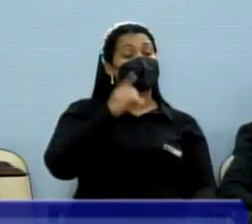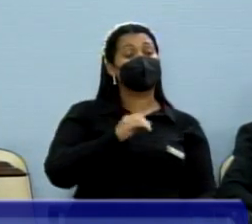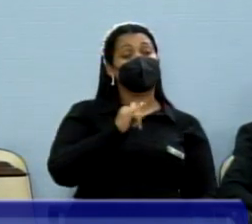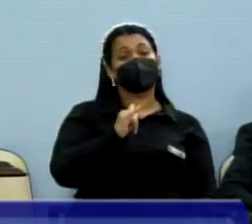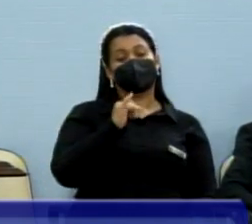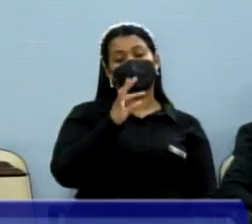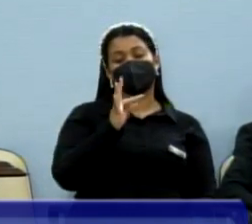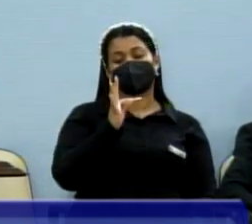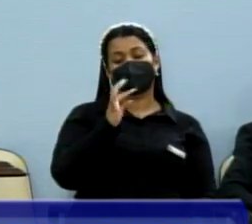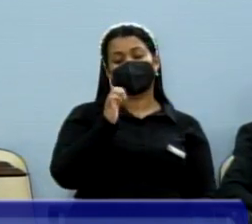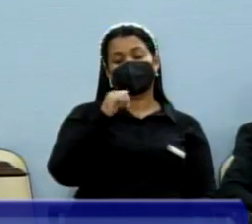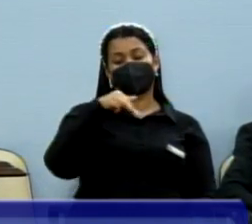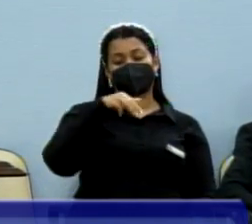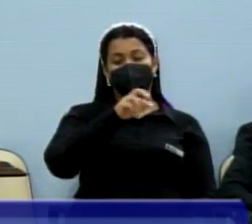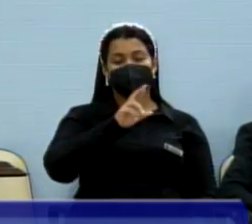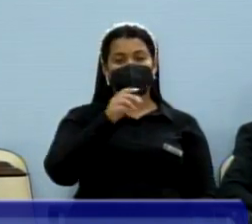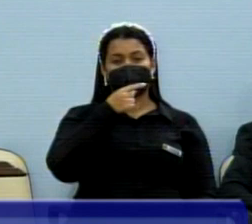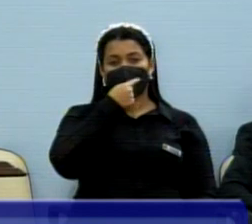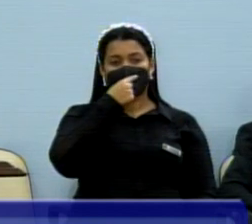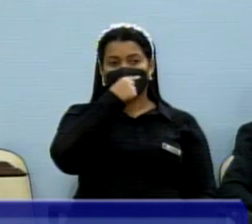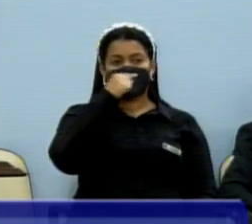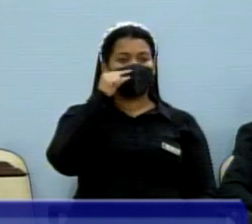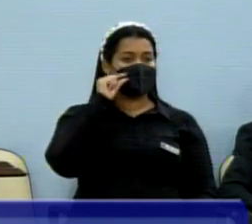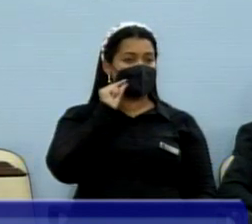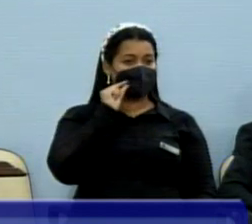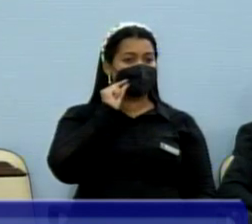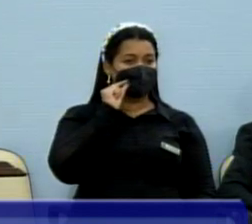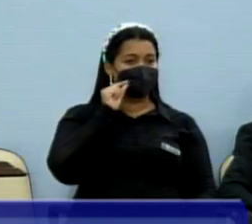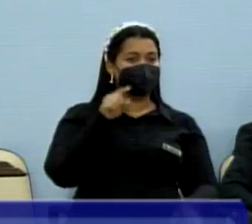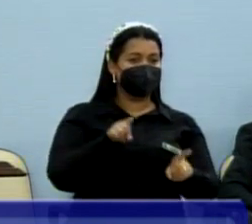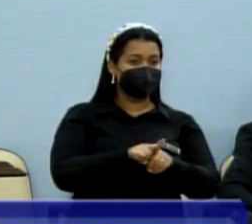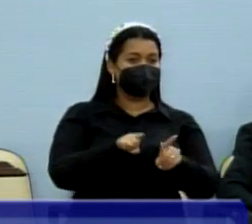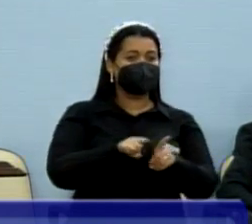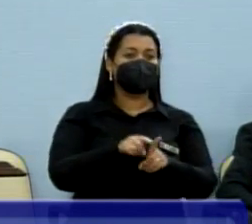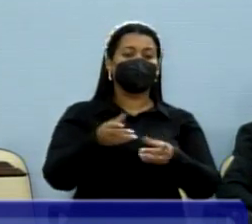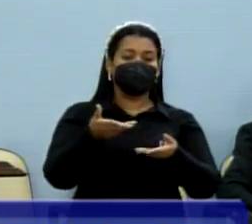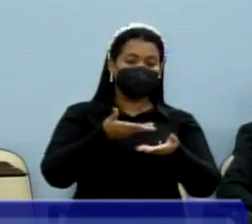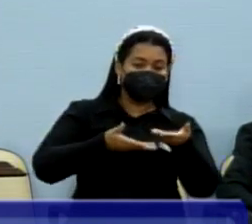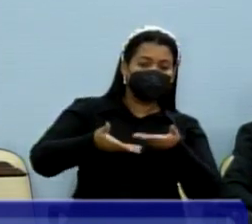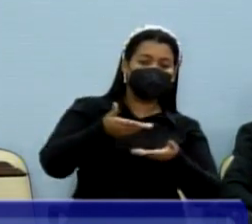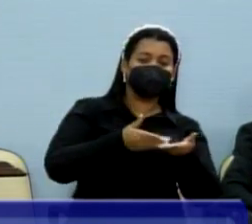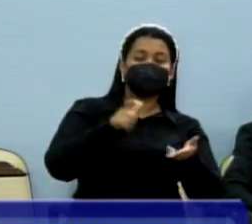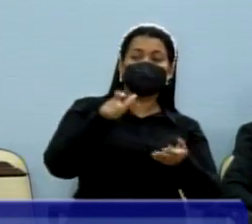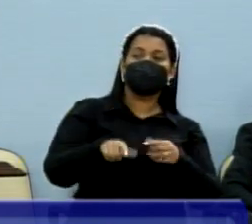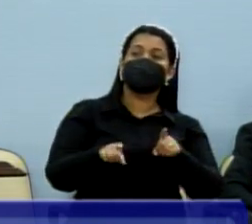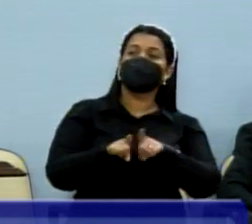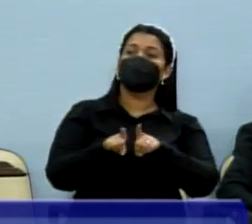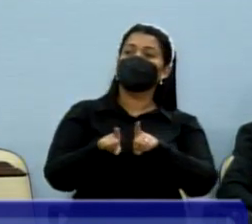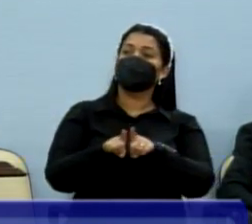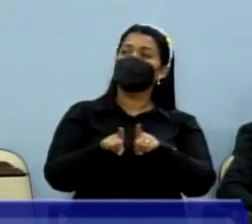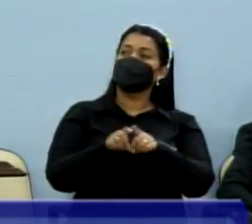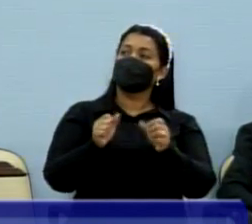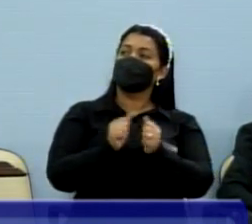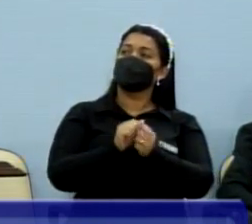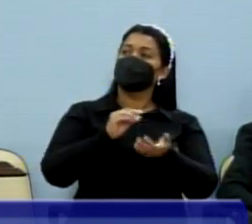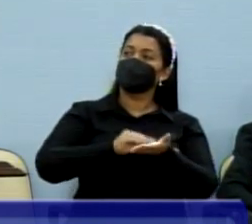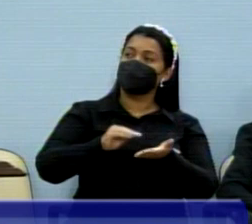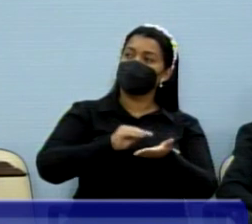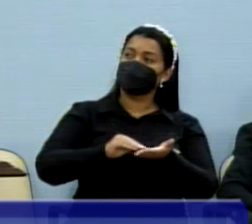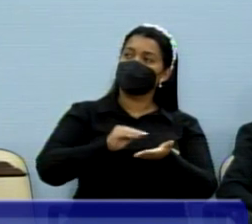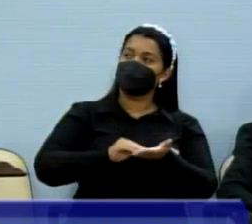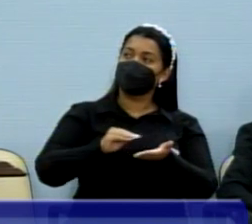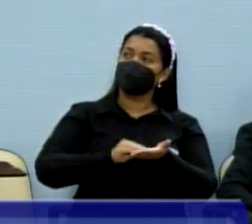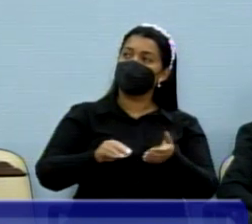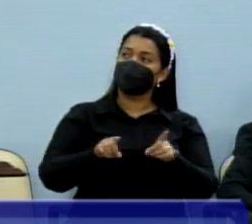convidamos para dar esse apoio, sempre compartilhando com ele também, e convidei também a assessoria do deputado